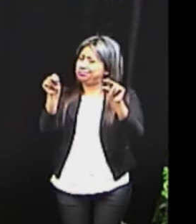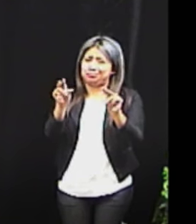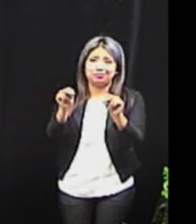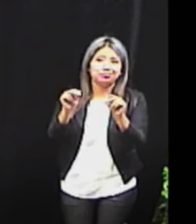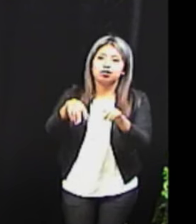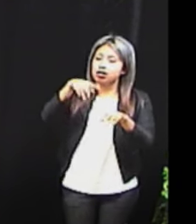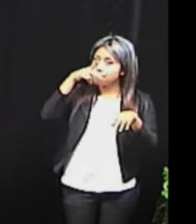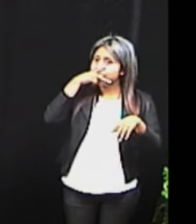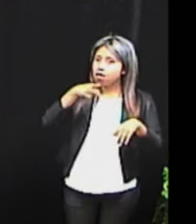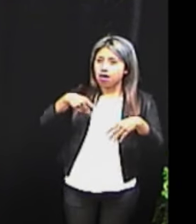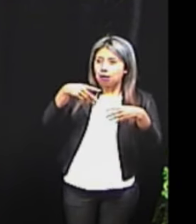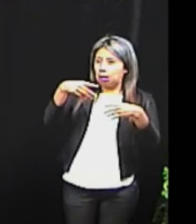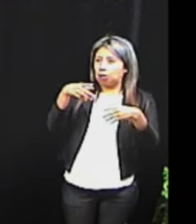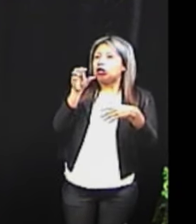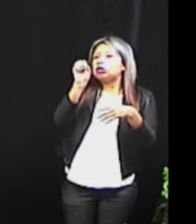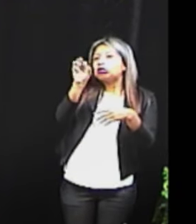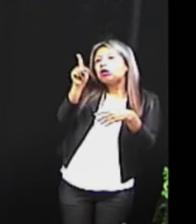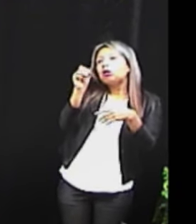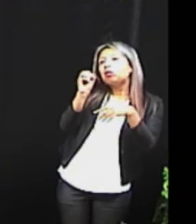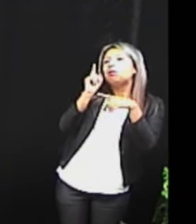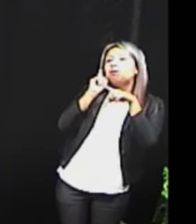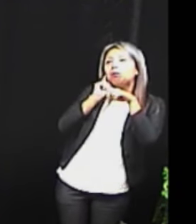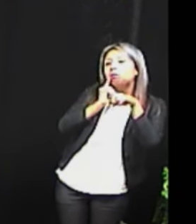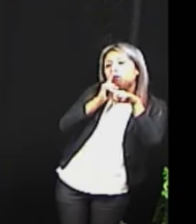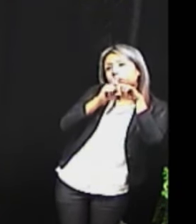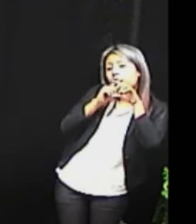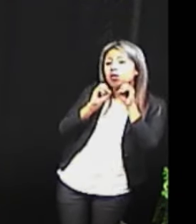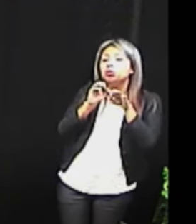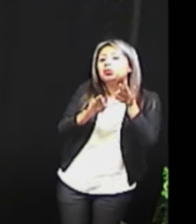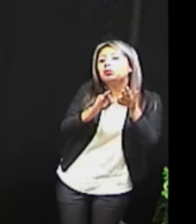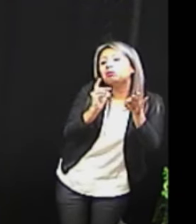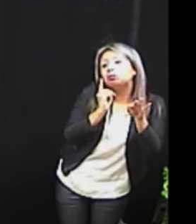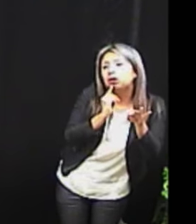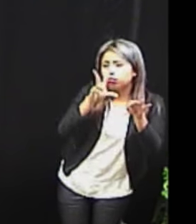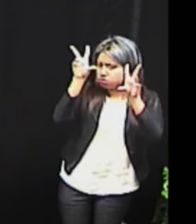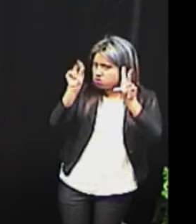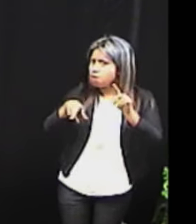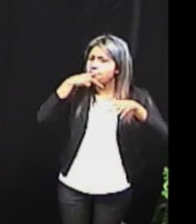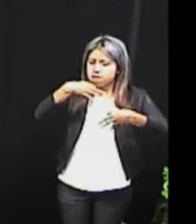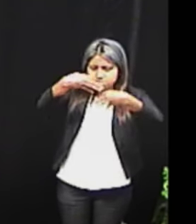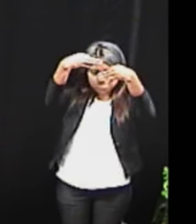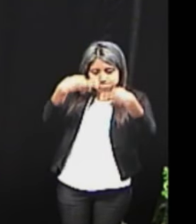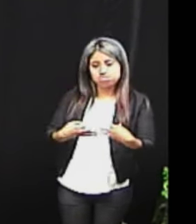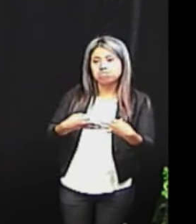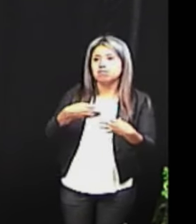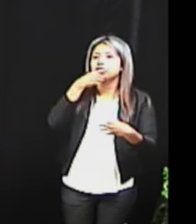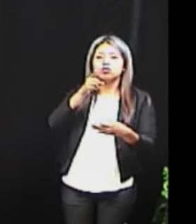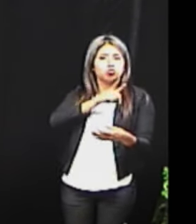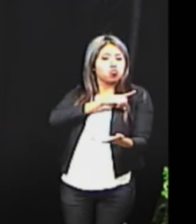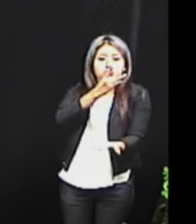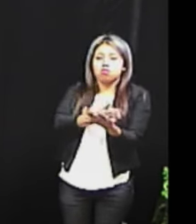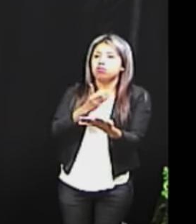no es correcto llamarles sordomudo, mudito o sordito. La forma correcta es simplemente